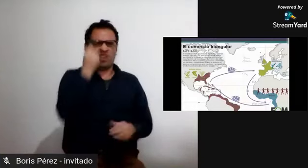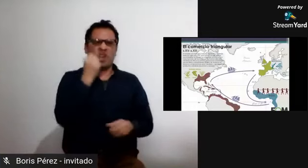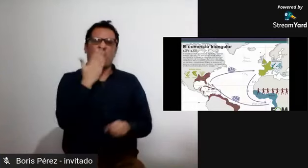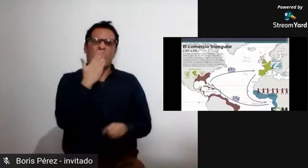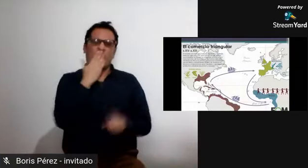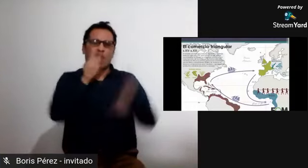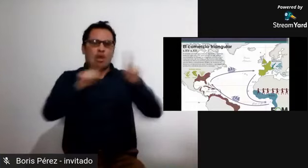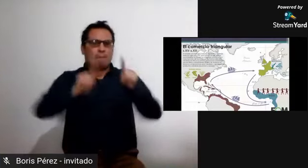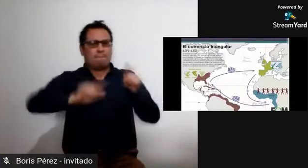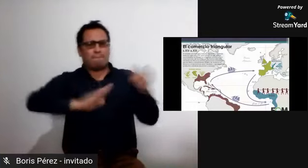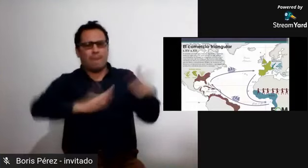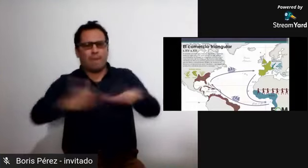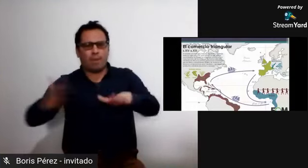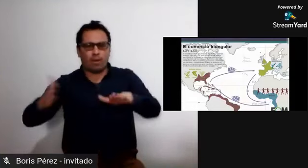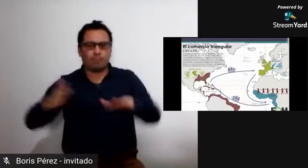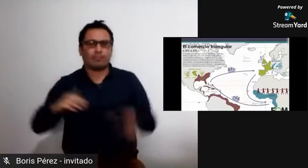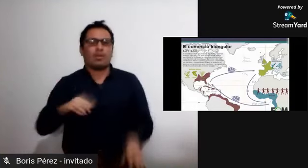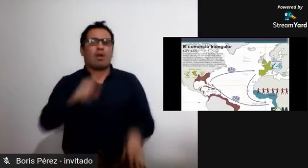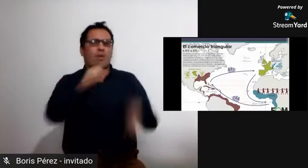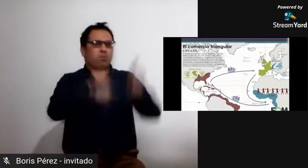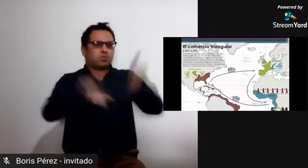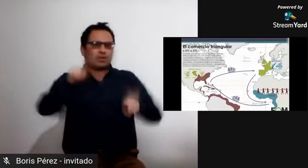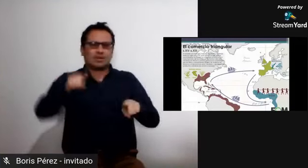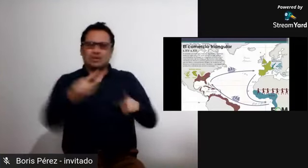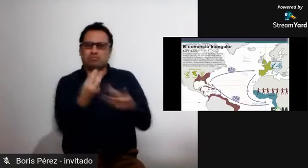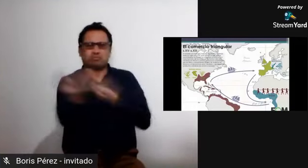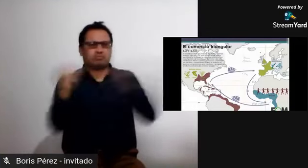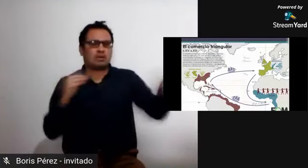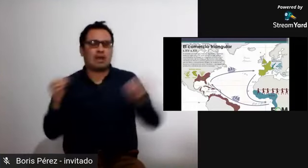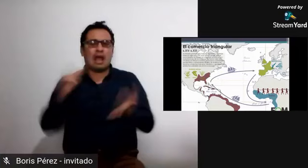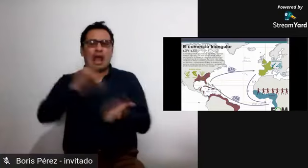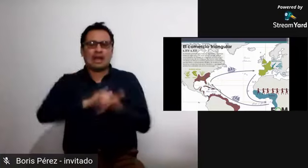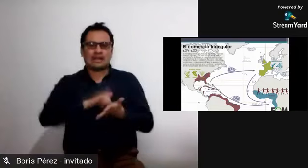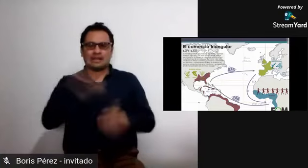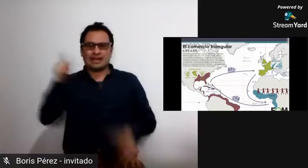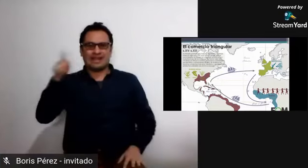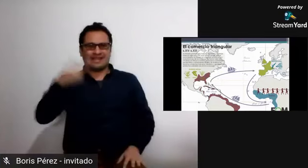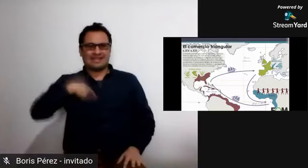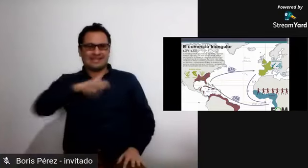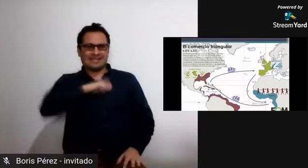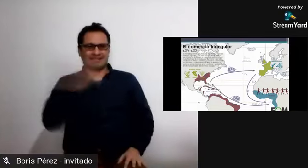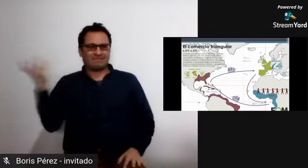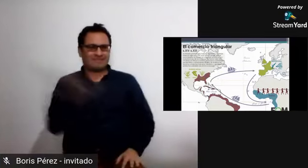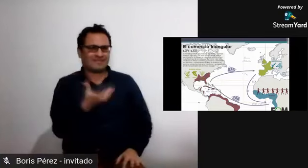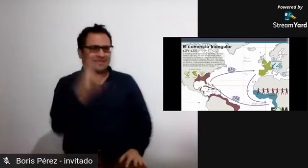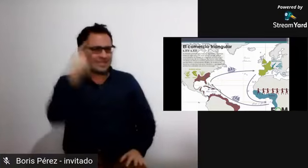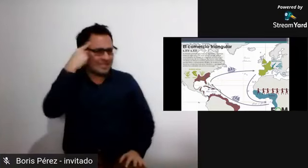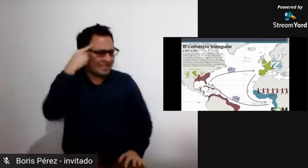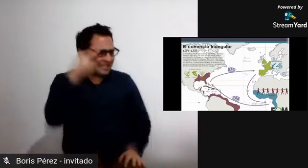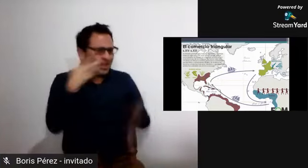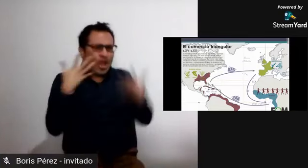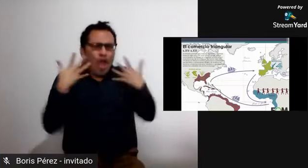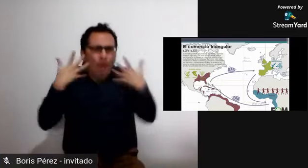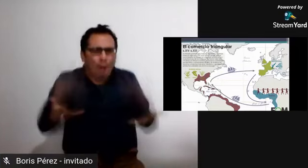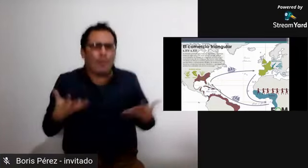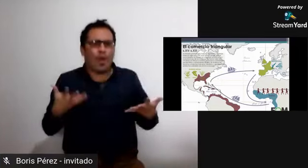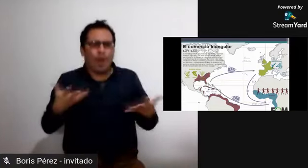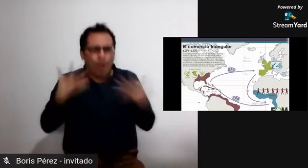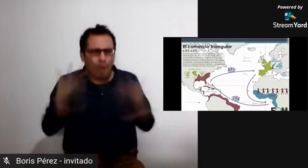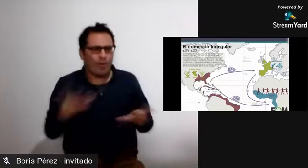muchos de las personas que vivían aquí también hubo algunos enfrentamientos y algunas algunas